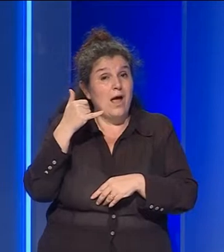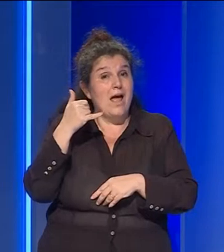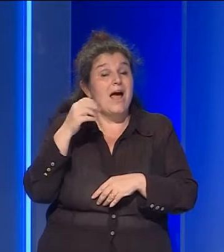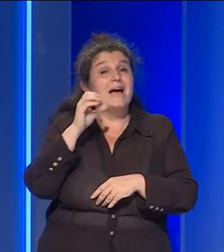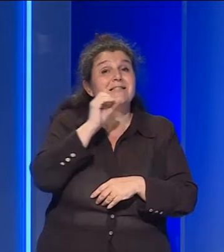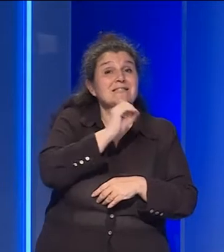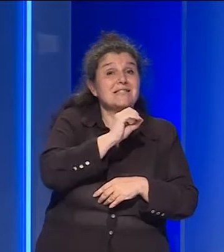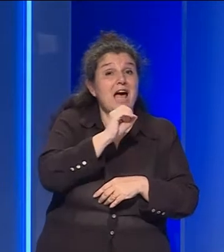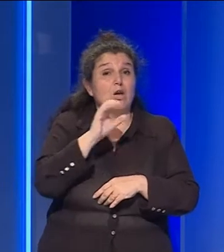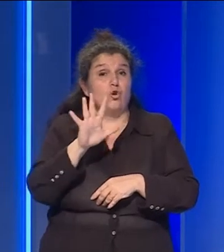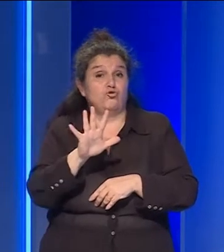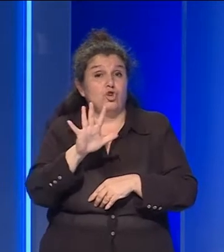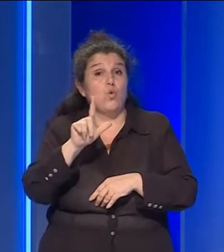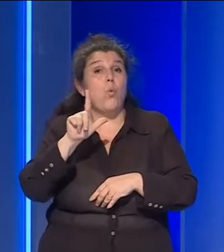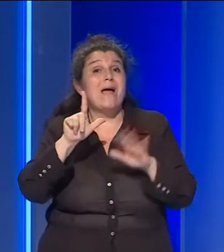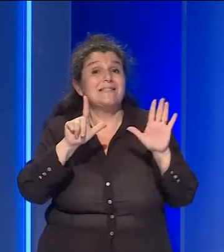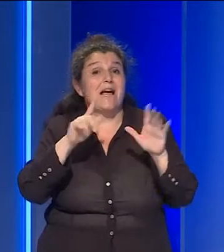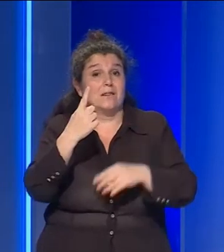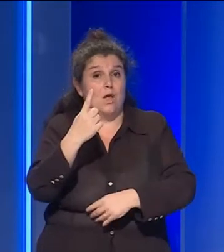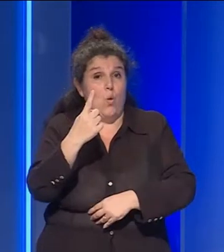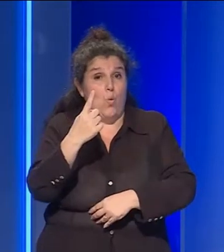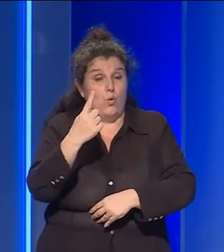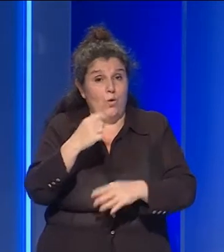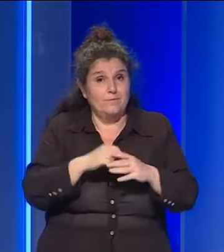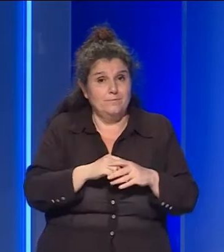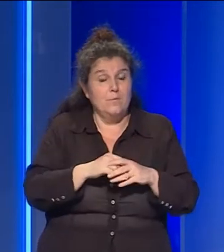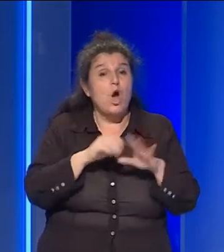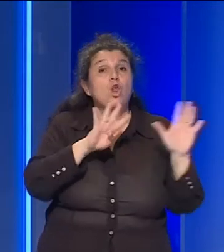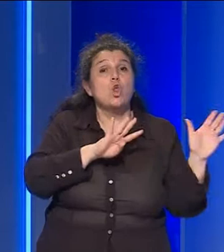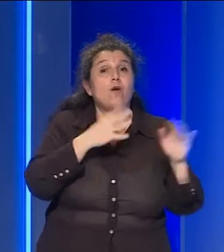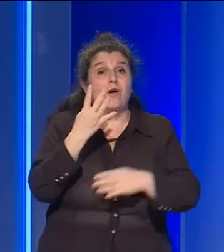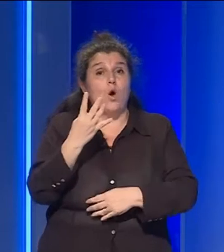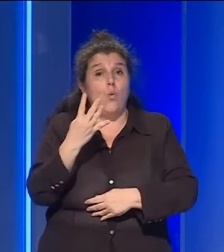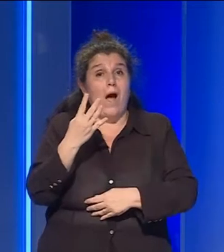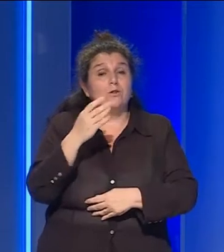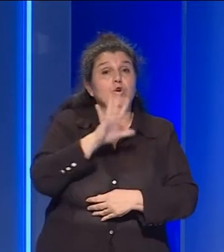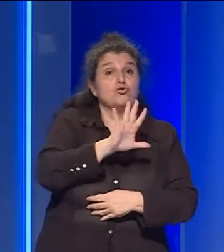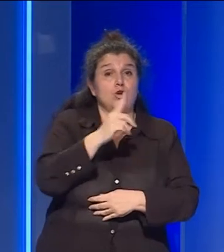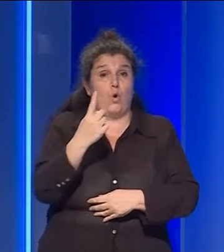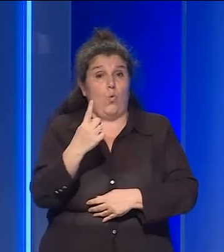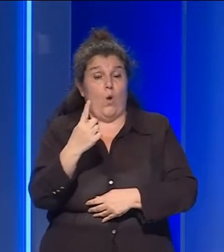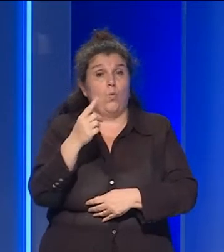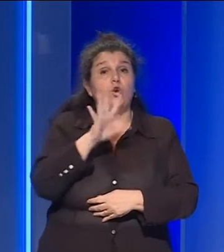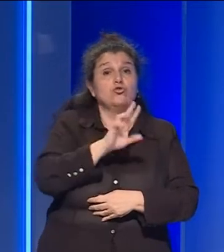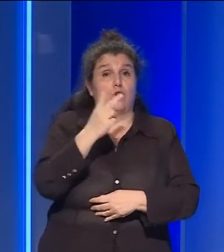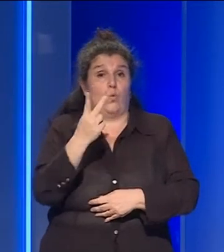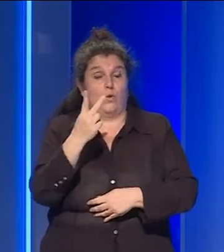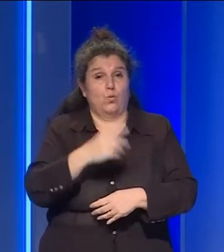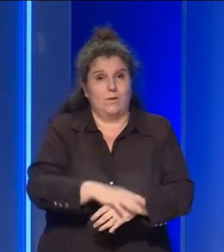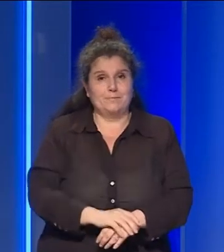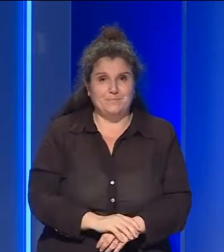0571 945152